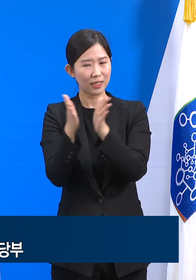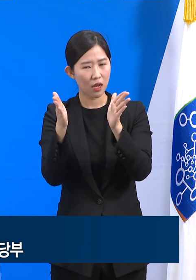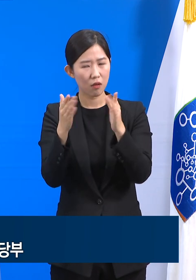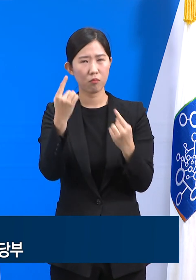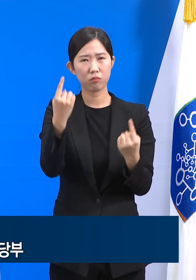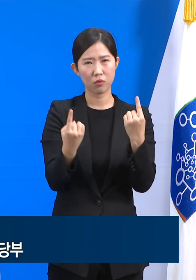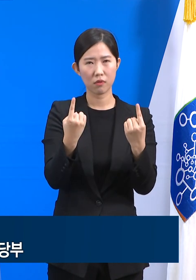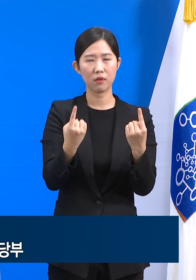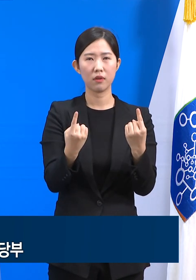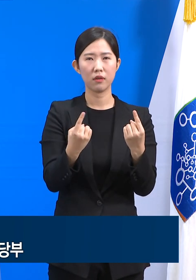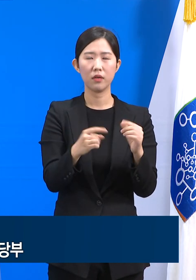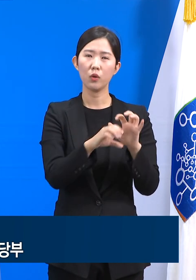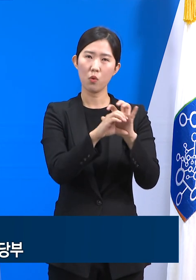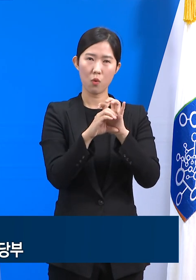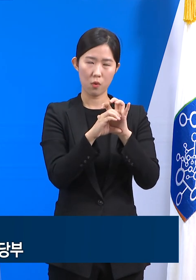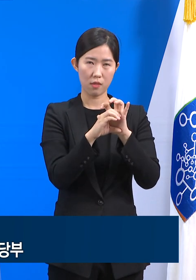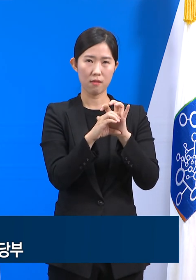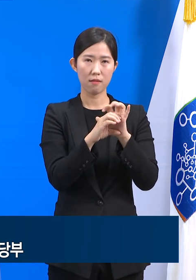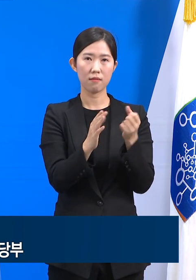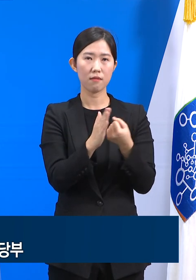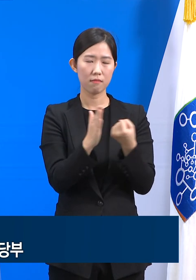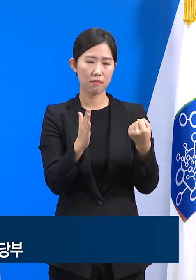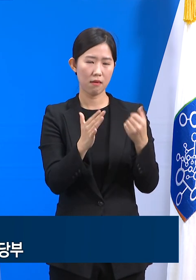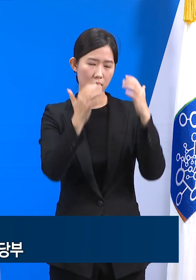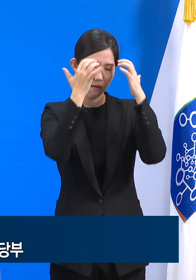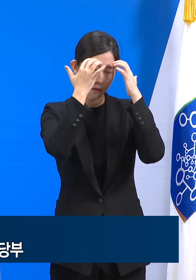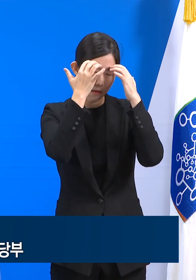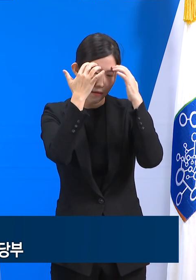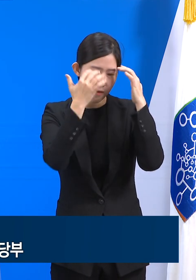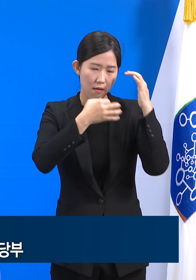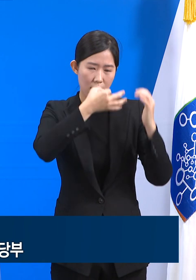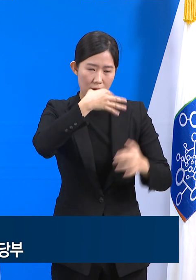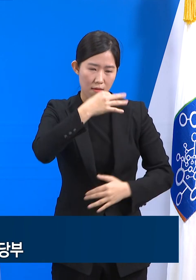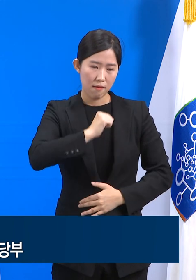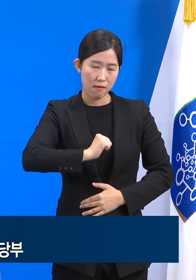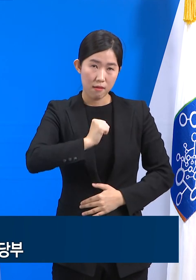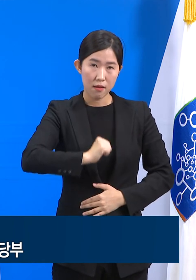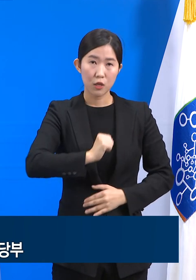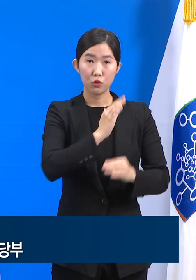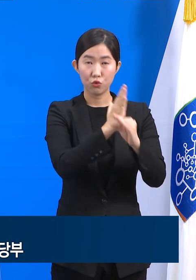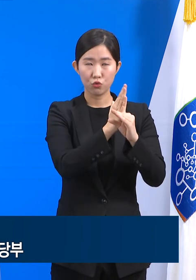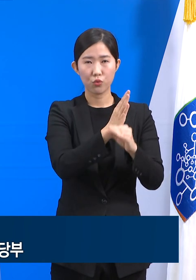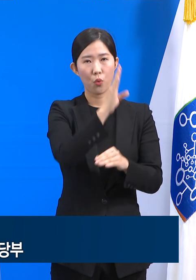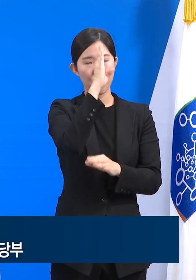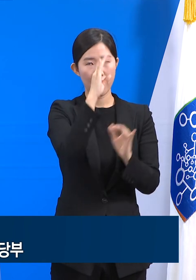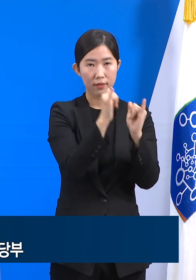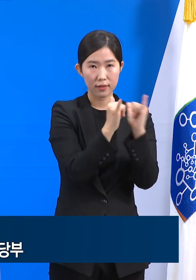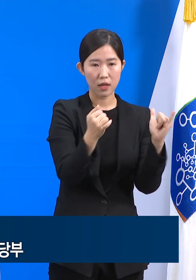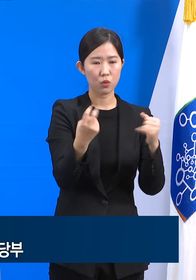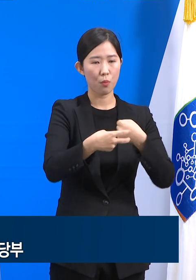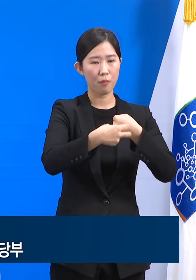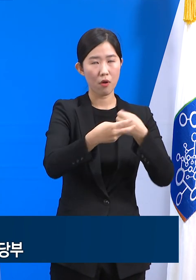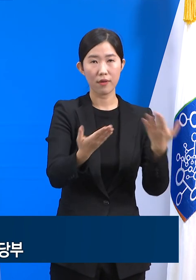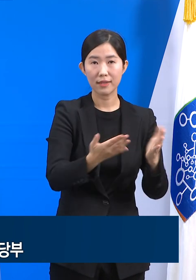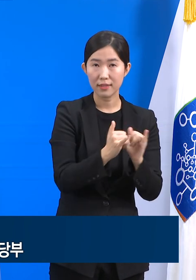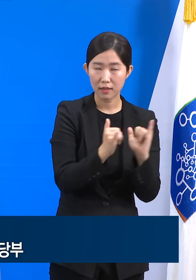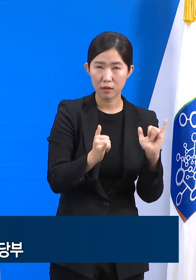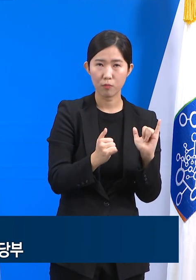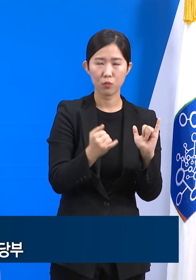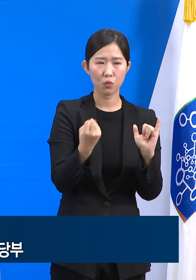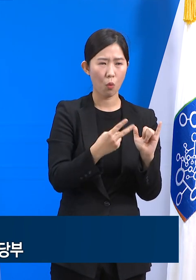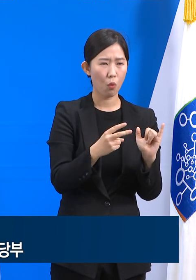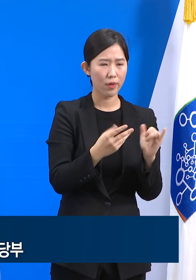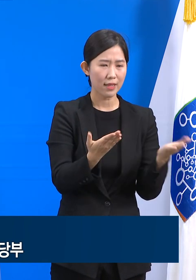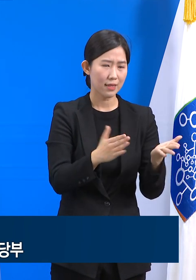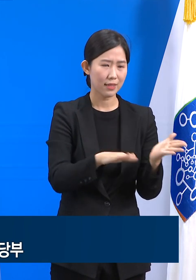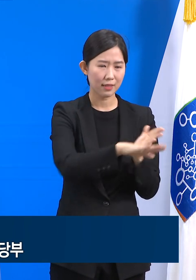코로나19로 인해 곤란과 고통의 시간을 보내고 있는 환자, 의료진, 수많은 경제주체들 등